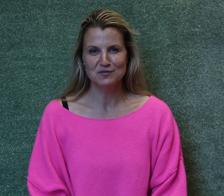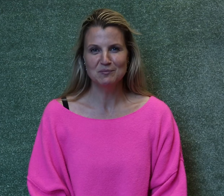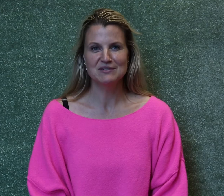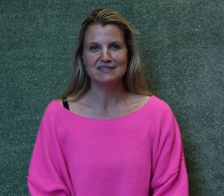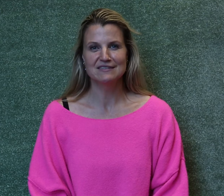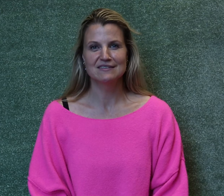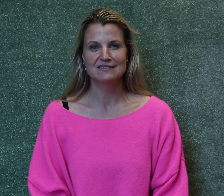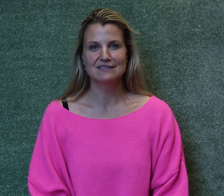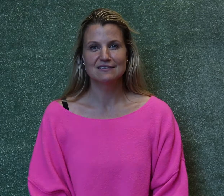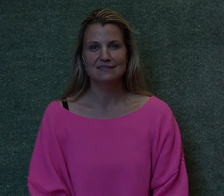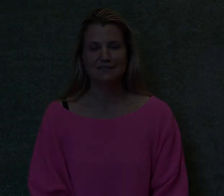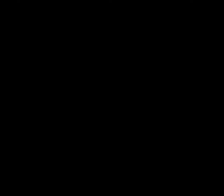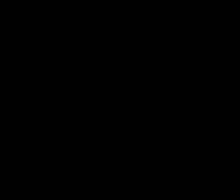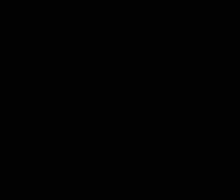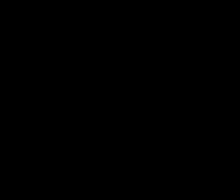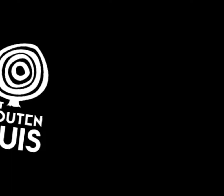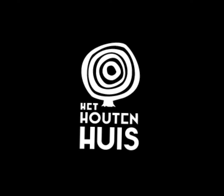veel plezier! erbij. Verlezen ... ... ... ... ***